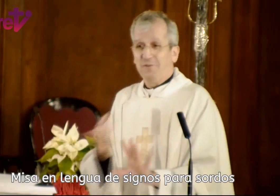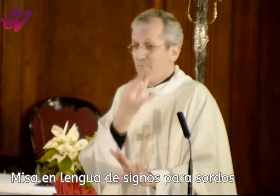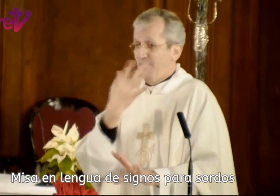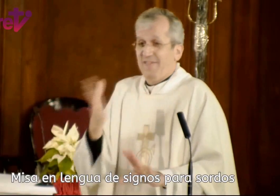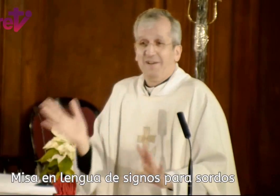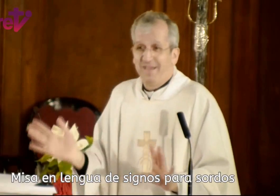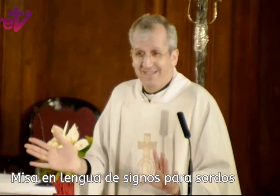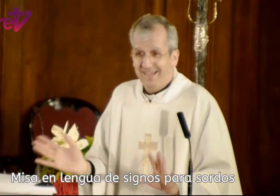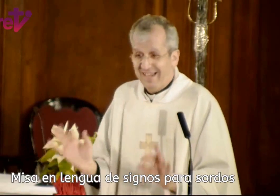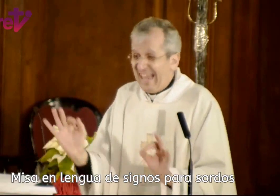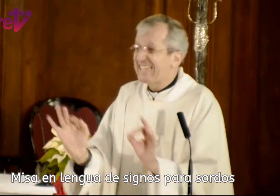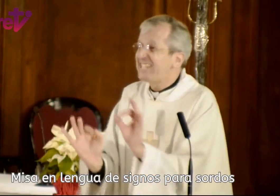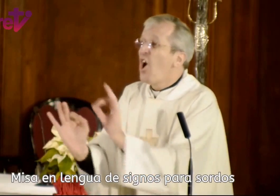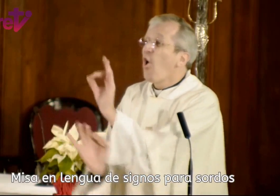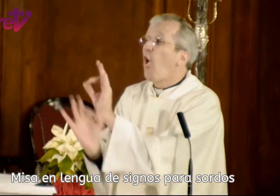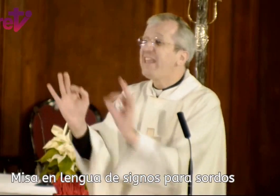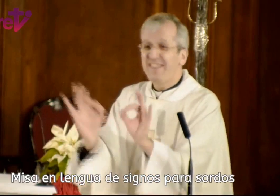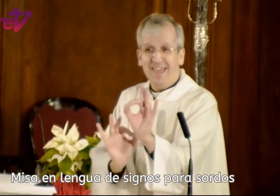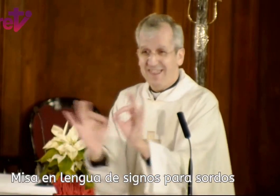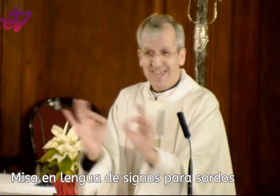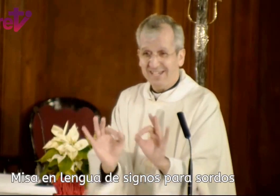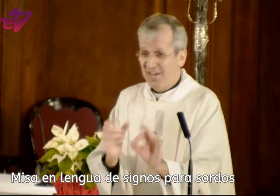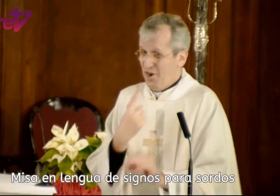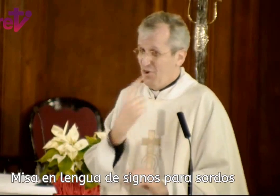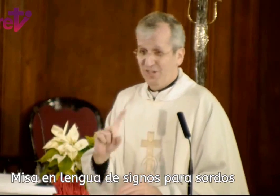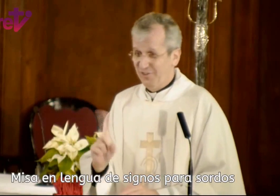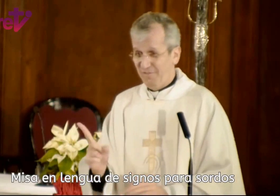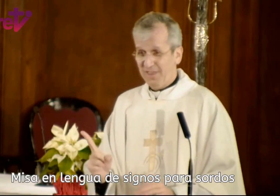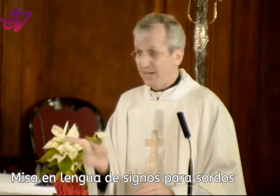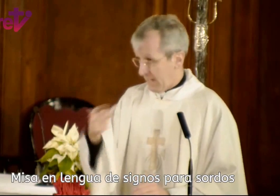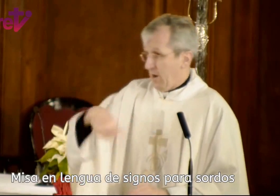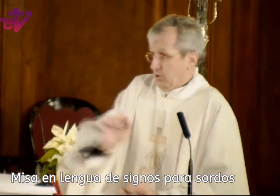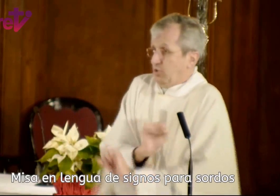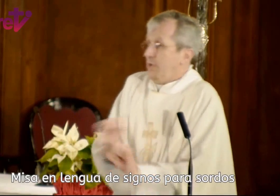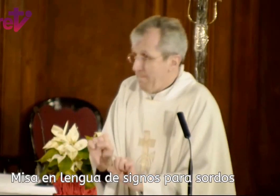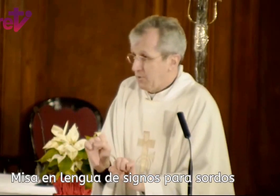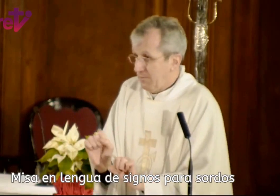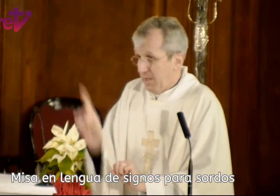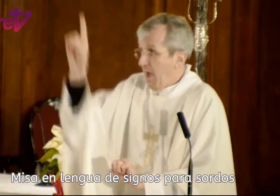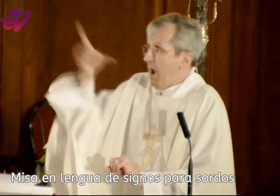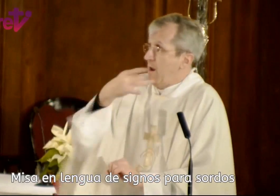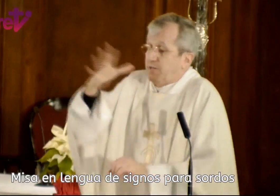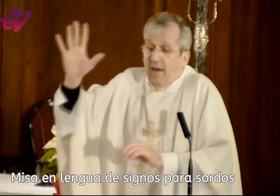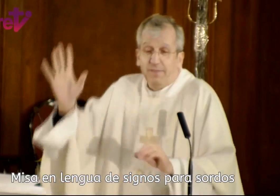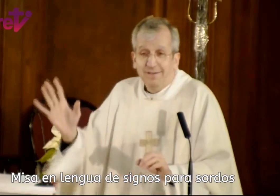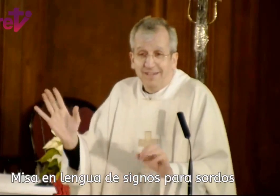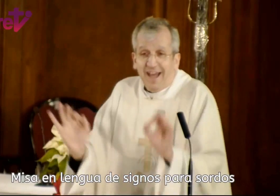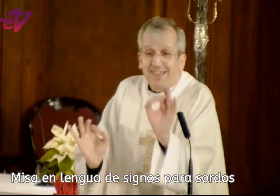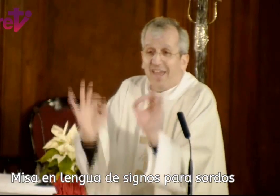muy fácilmente. Es decir, esas coincidencias no les son difíciles, a nosotros imposible, a él les fácil, hace que